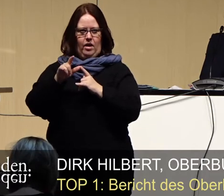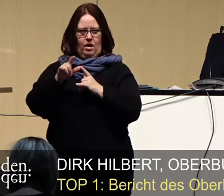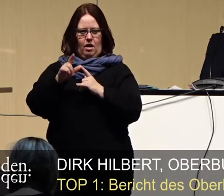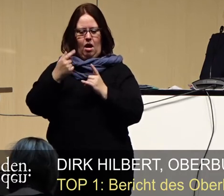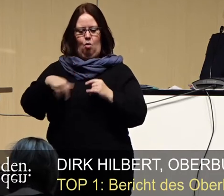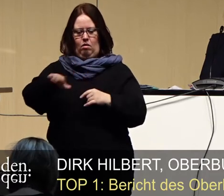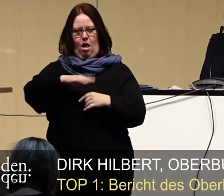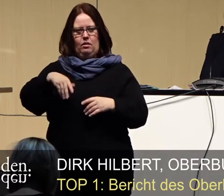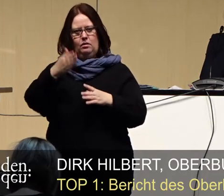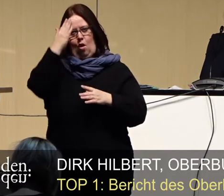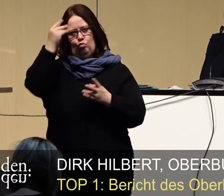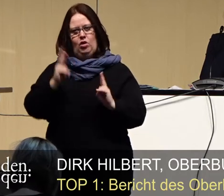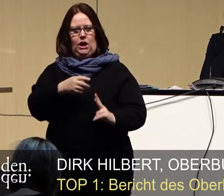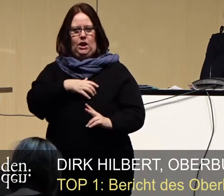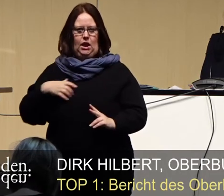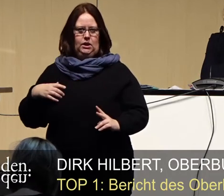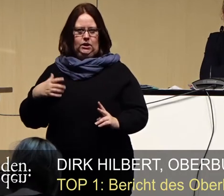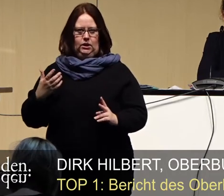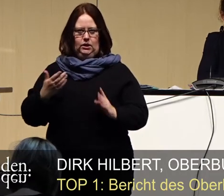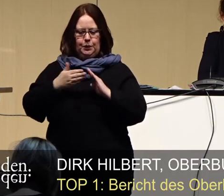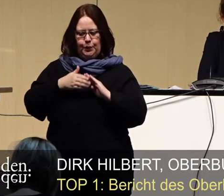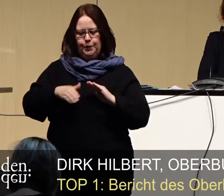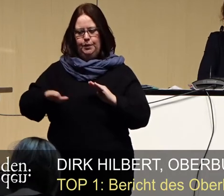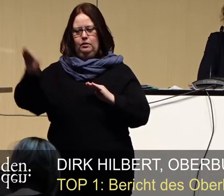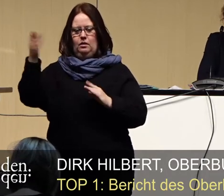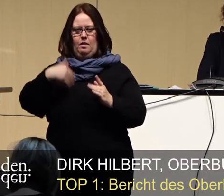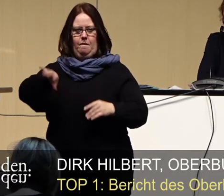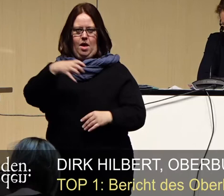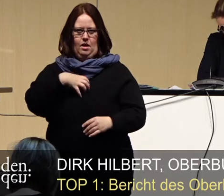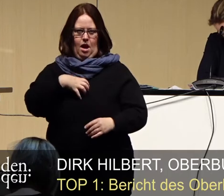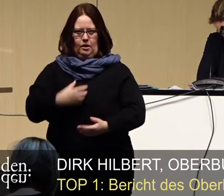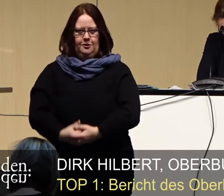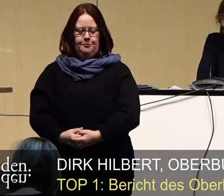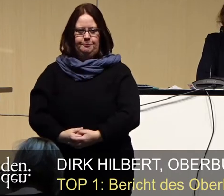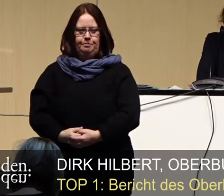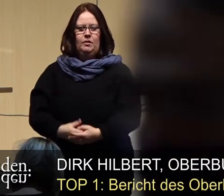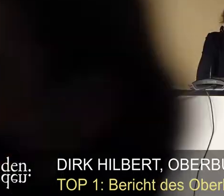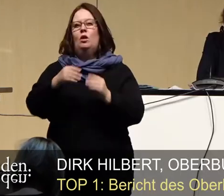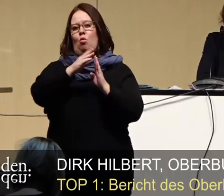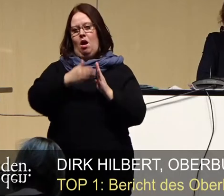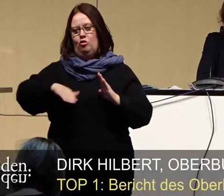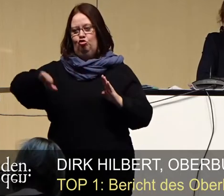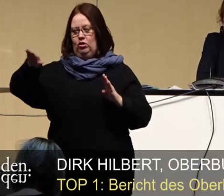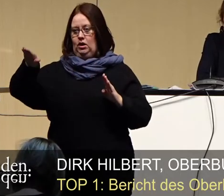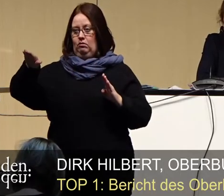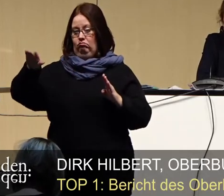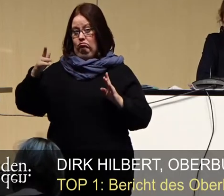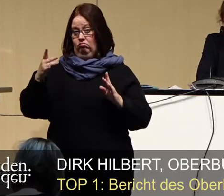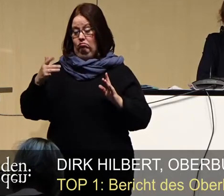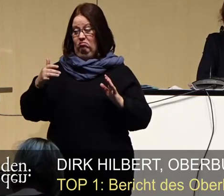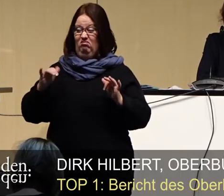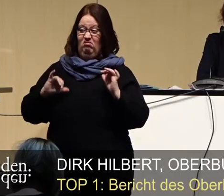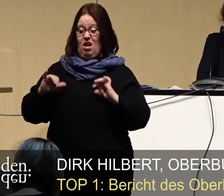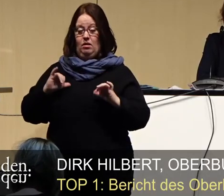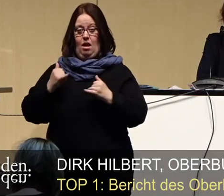auch in der Landeshauptstadt Dresden einen kontinuierlichen Anstieg. Einen Anstieg, der leider in den